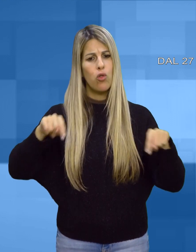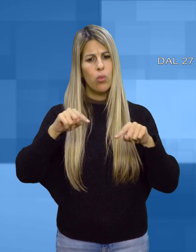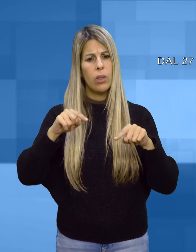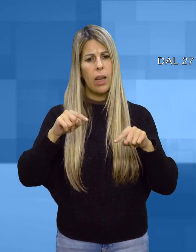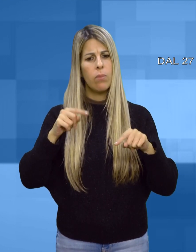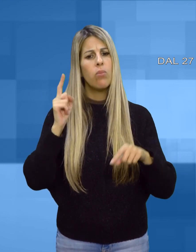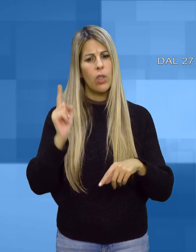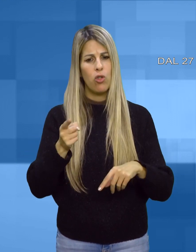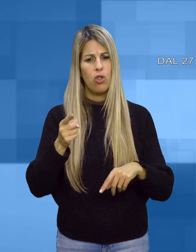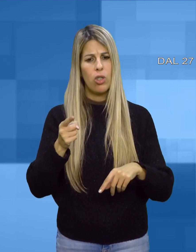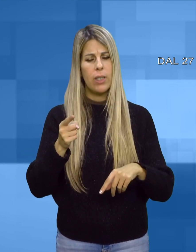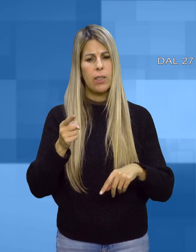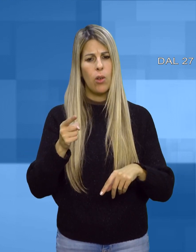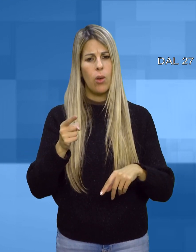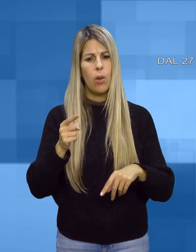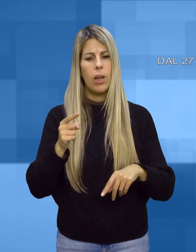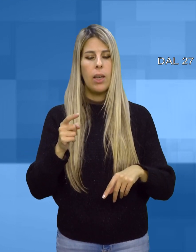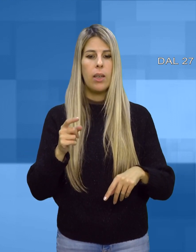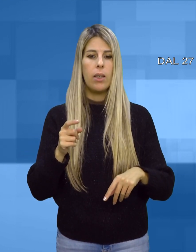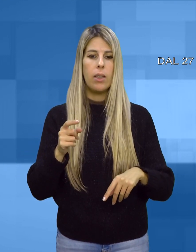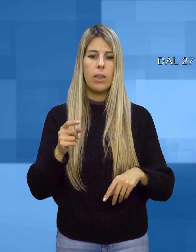libera al bilancio di previsione per il prossimo triennio